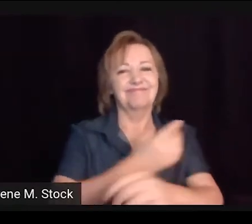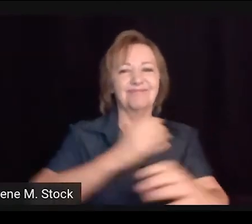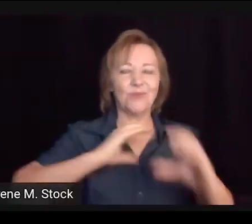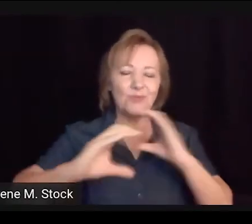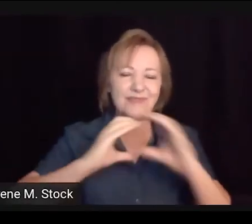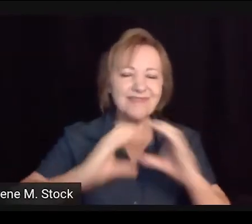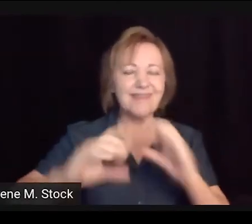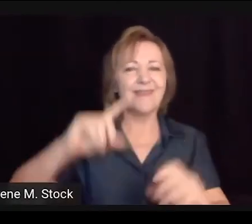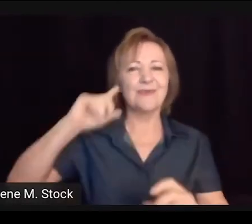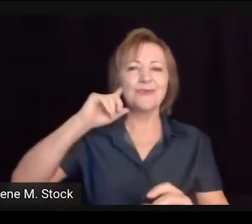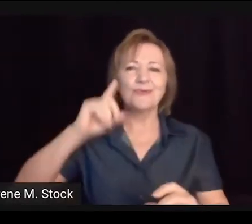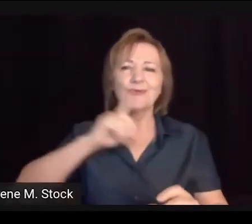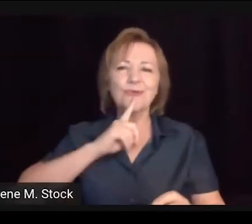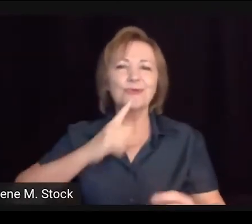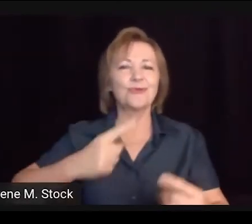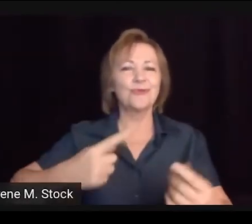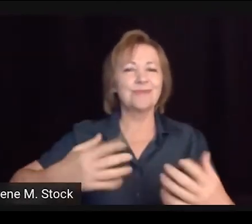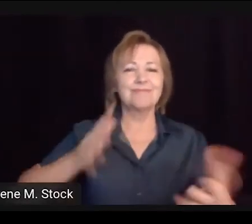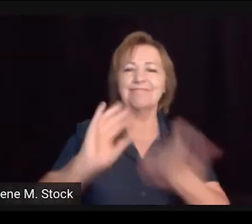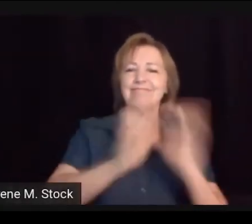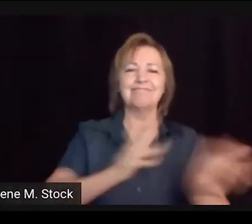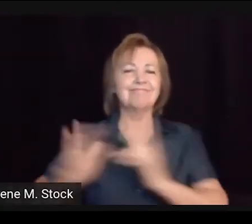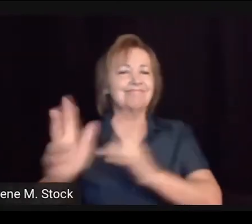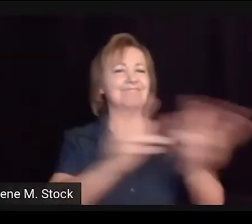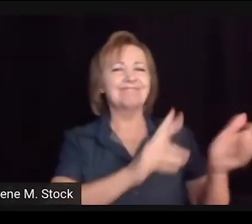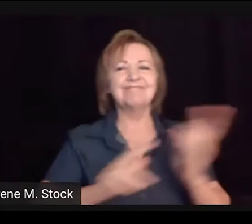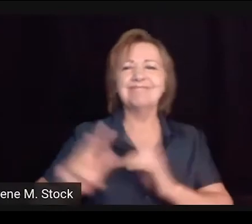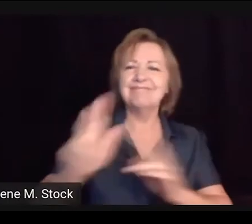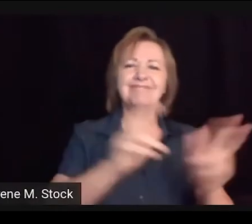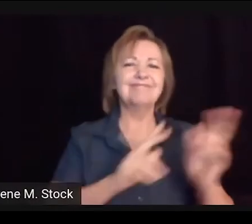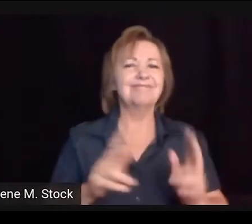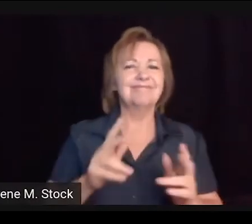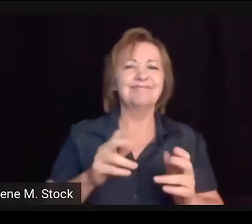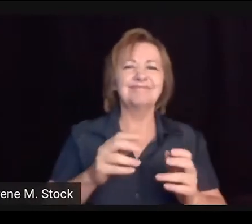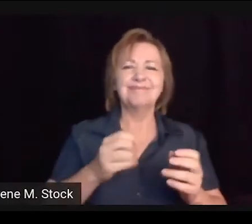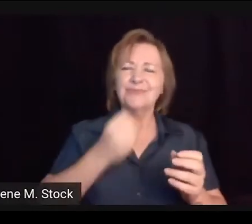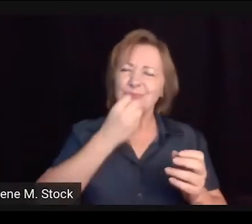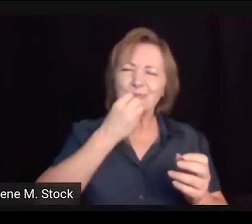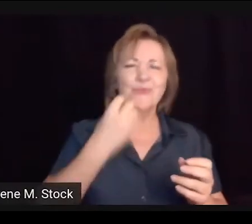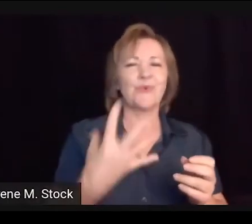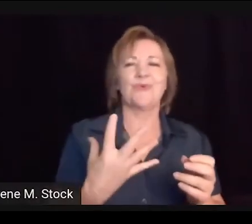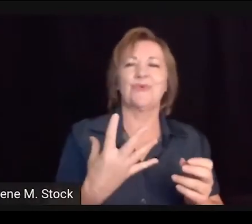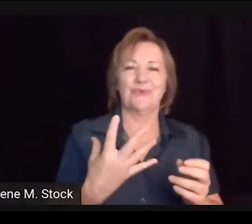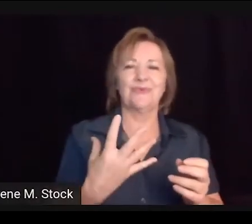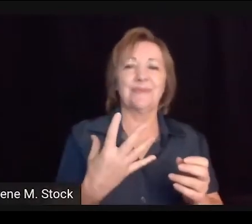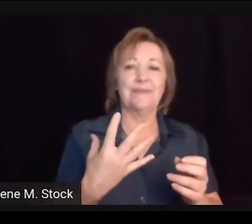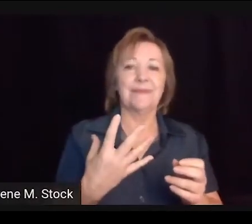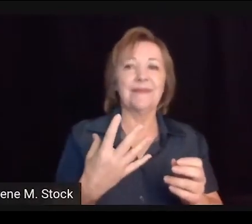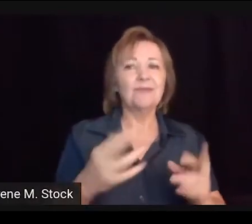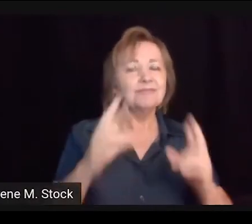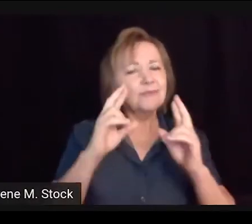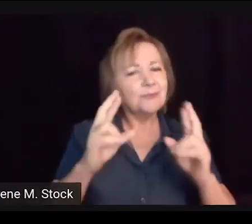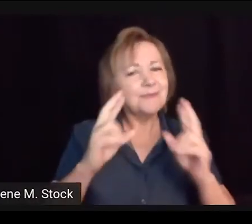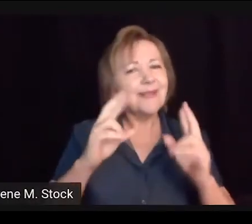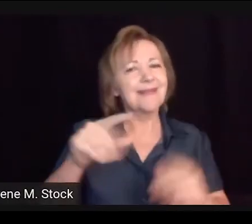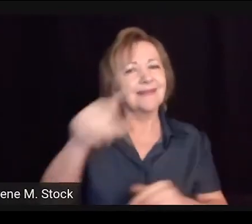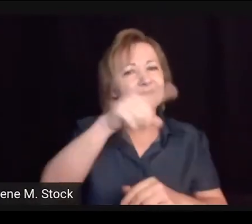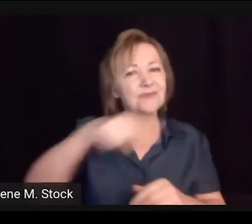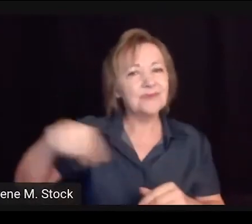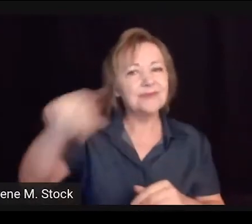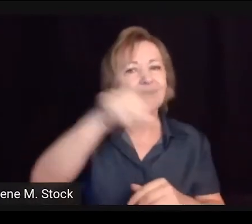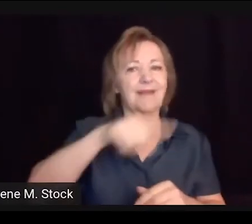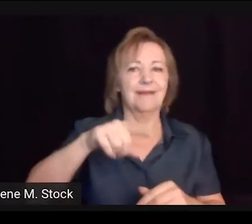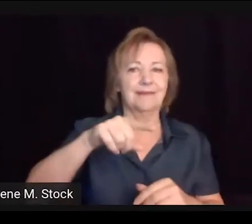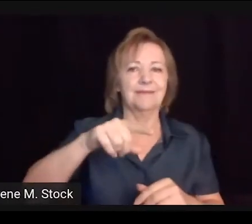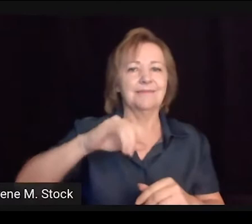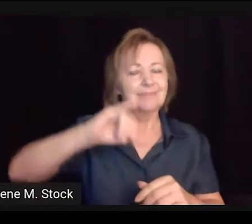E isso é muito emocionante, isso é muito forte, porque a comunicação, ela se dá através das mãos. Isso é